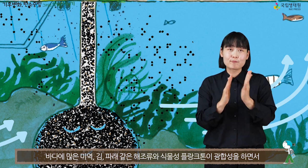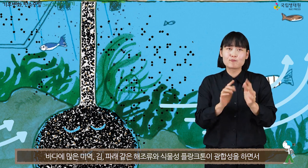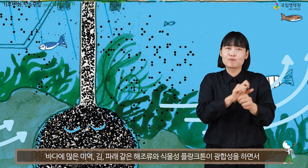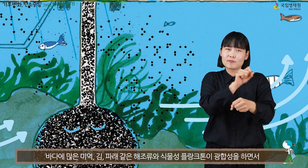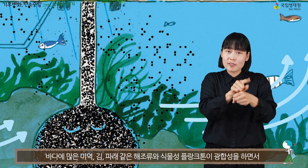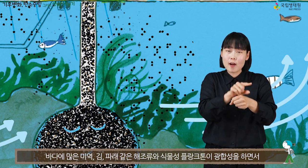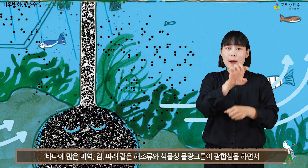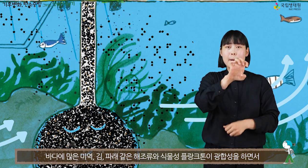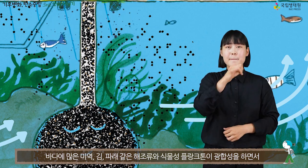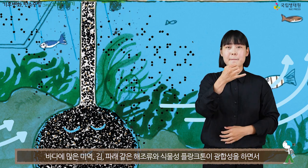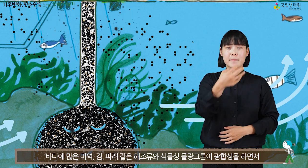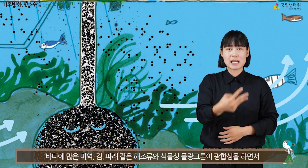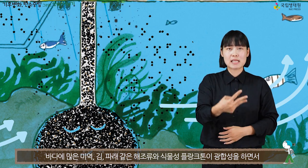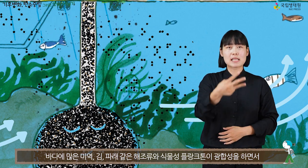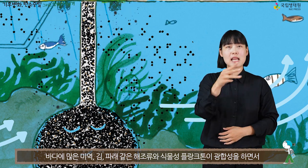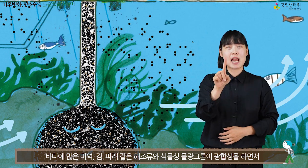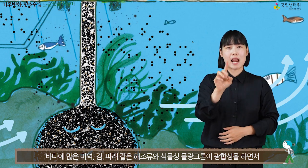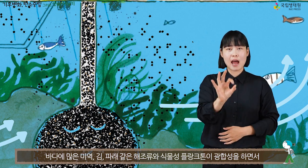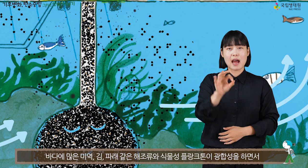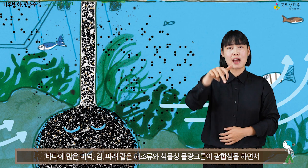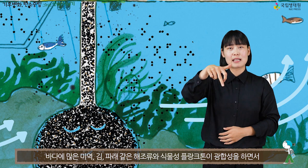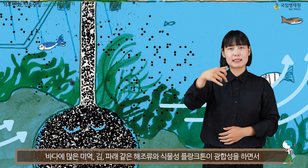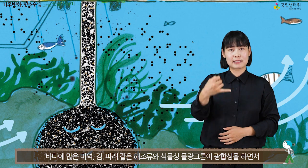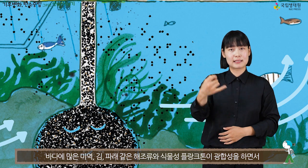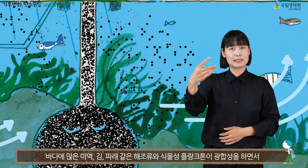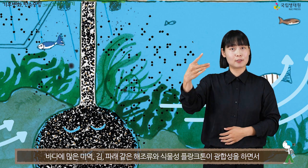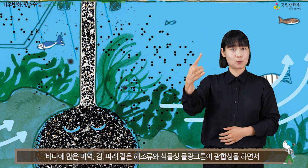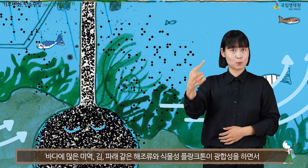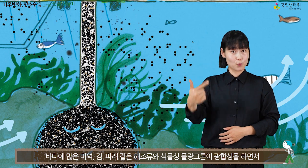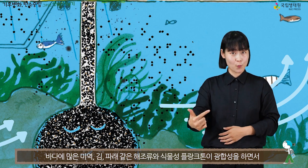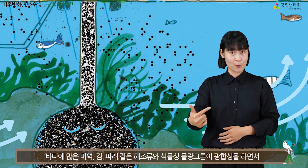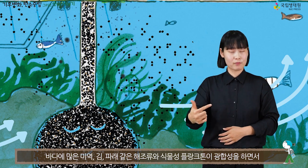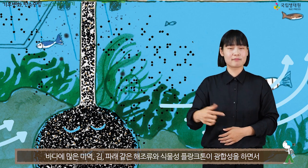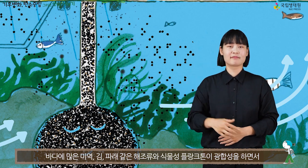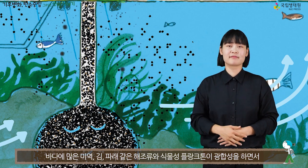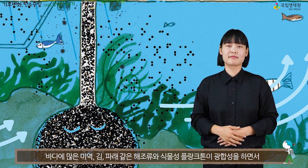식물성 플랑크톤이 광합성을 하면서